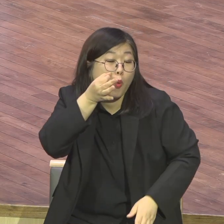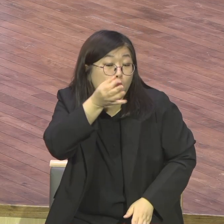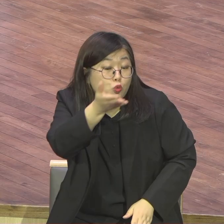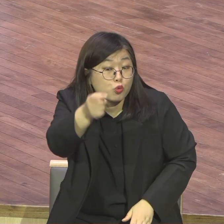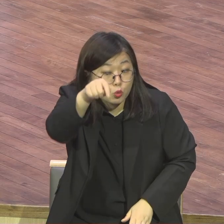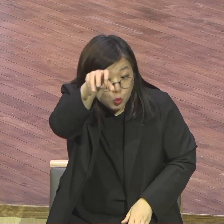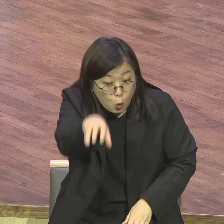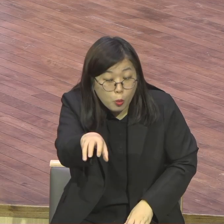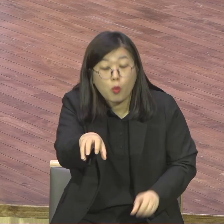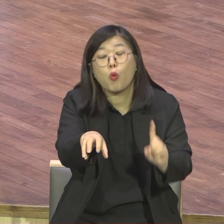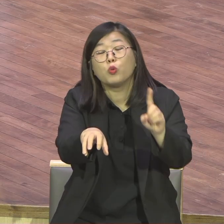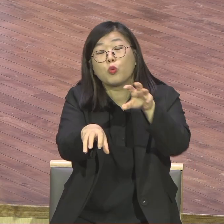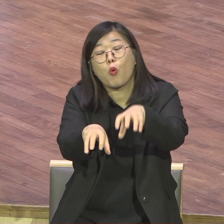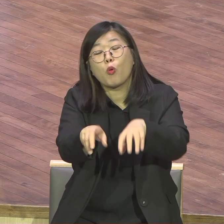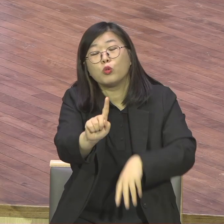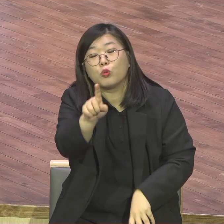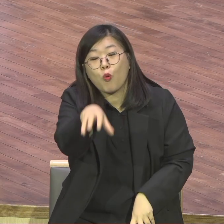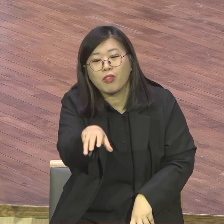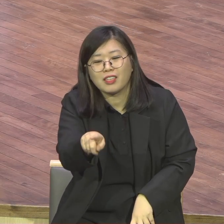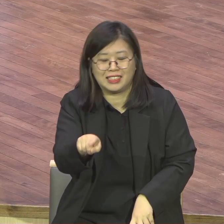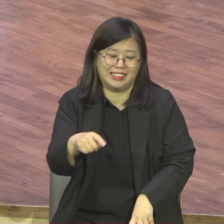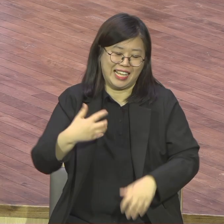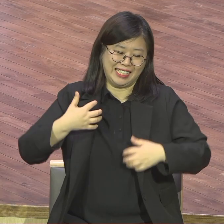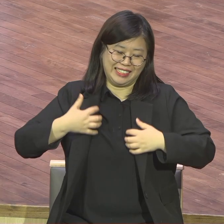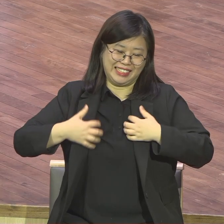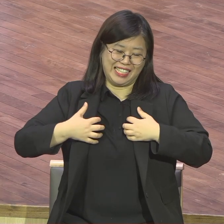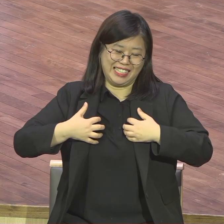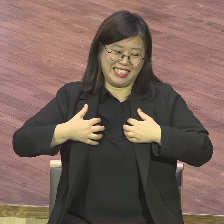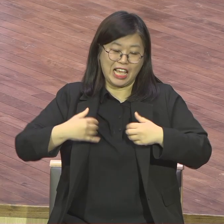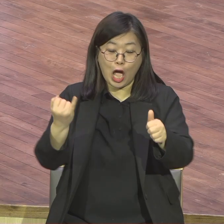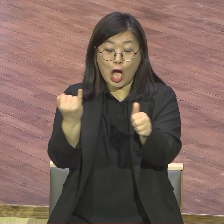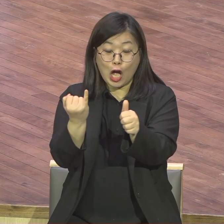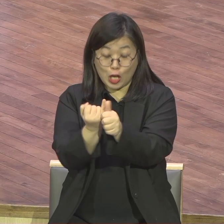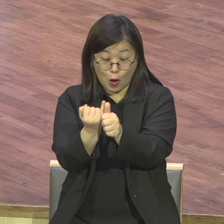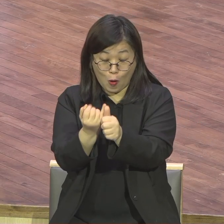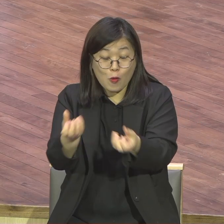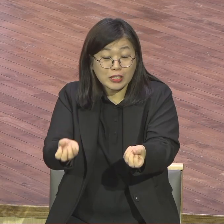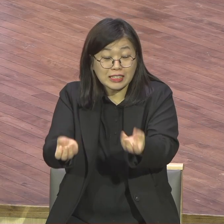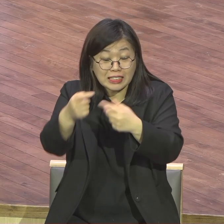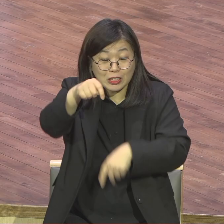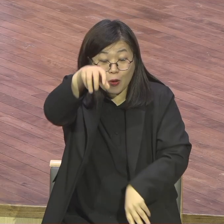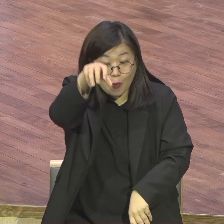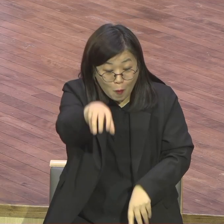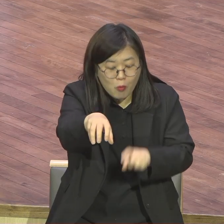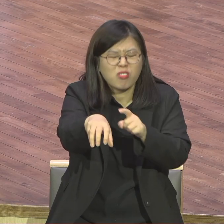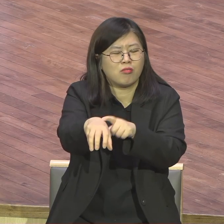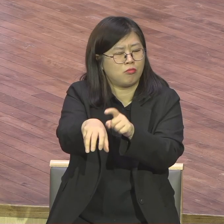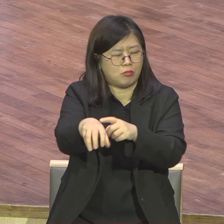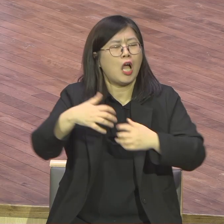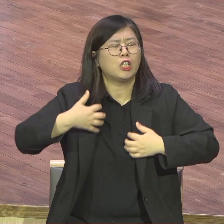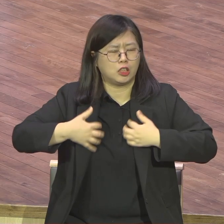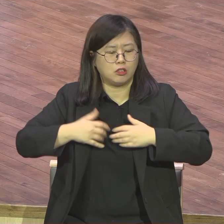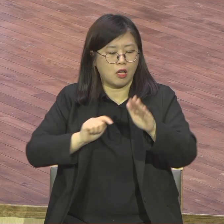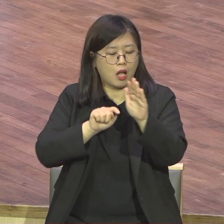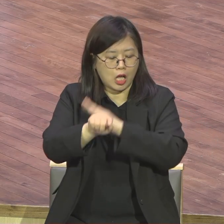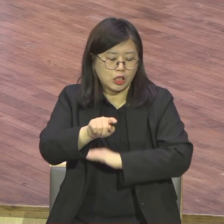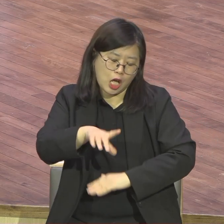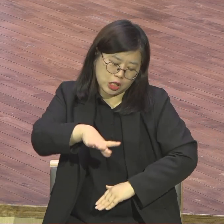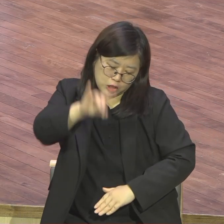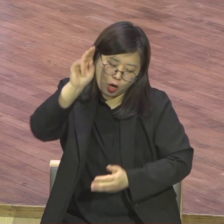모자랬는데. 모자랬으면 그냥 놔두지. 그걸 또 물가조를 해가지고 포도주 만들어가. 시큰 먹으라.